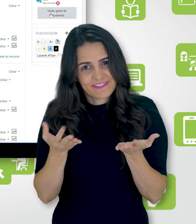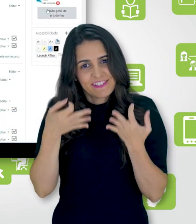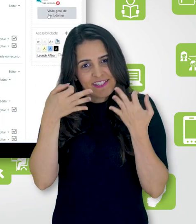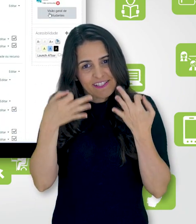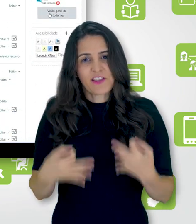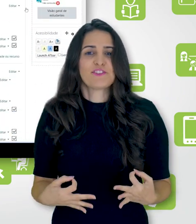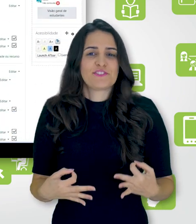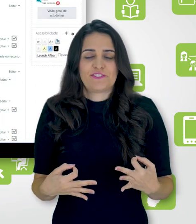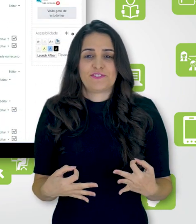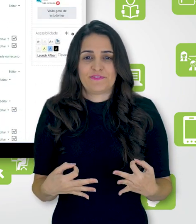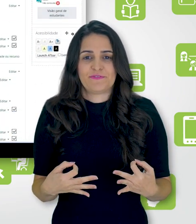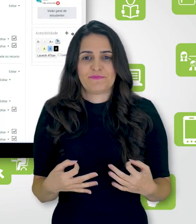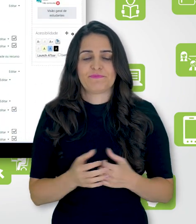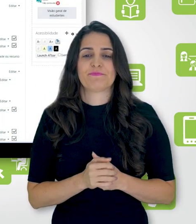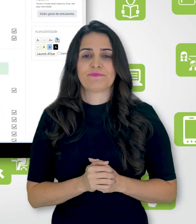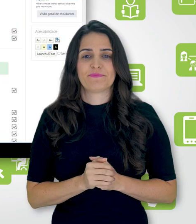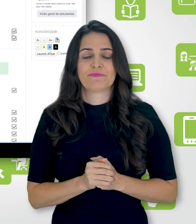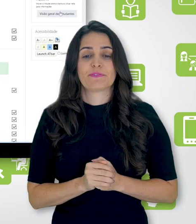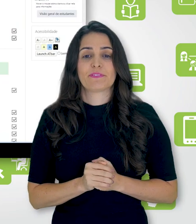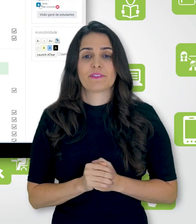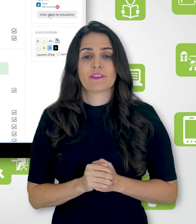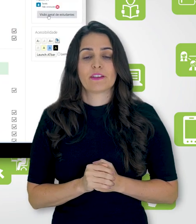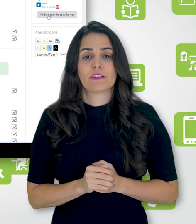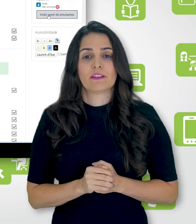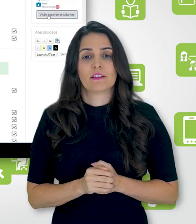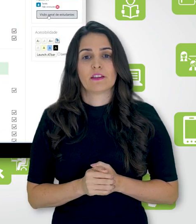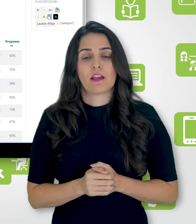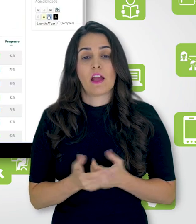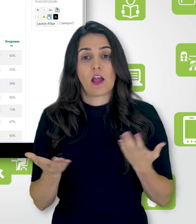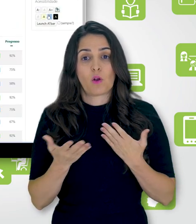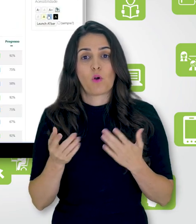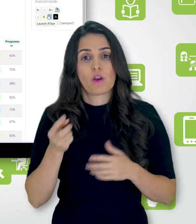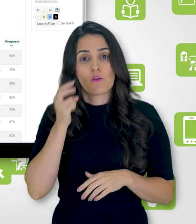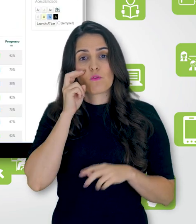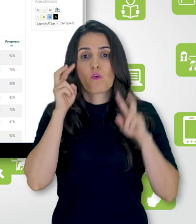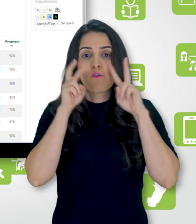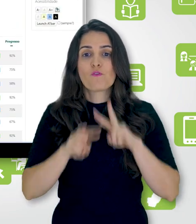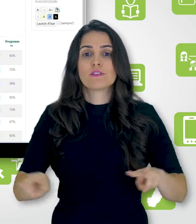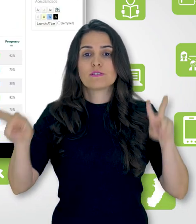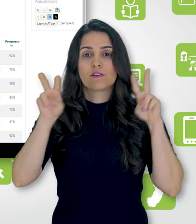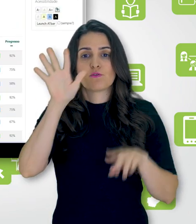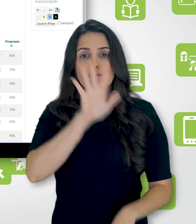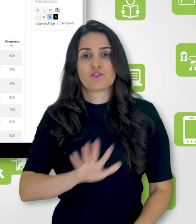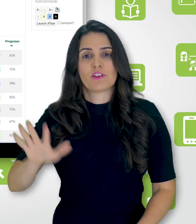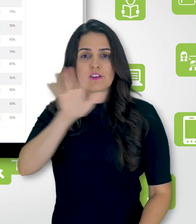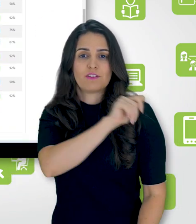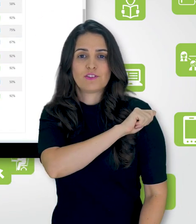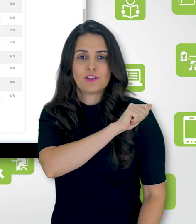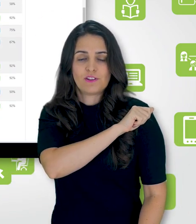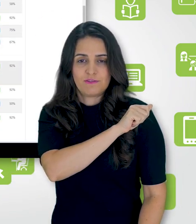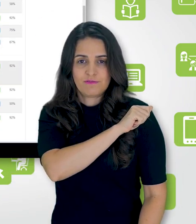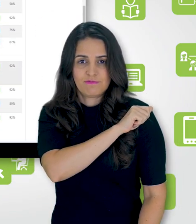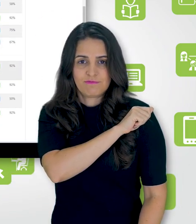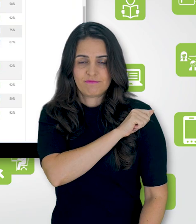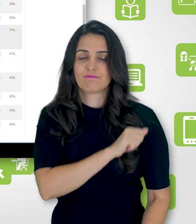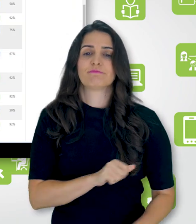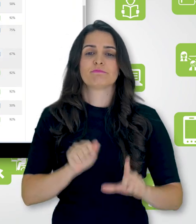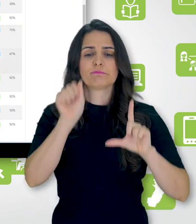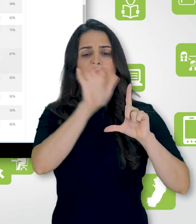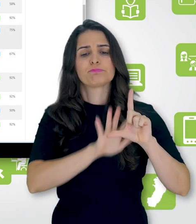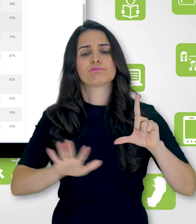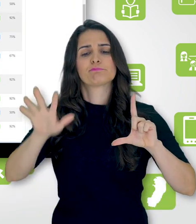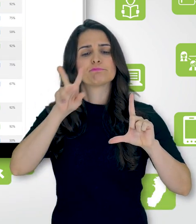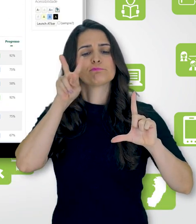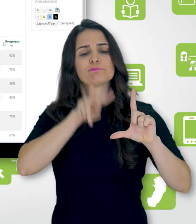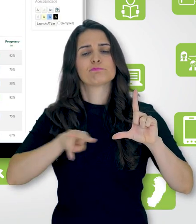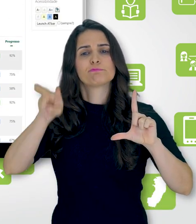configurado. Então, eu vou desativar a edição aqui, e vou em visão geral do estudante. E aí, eu verifico